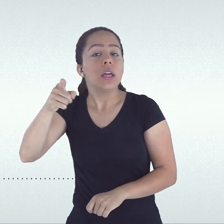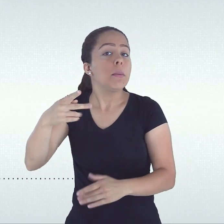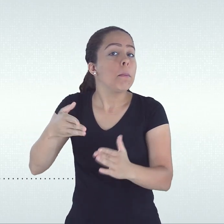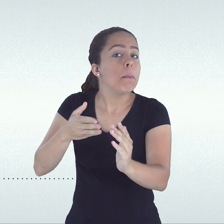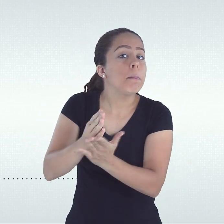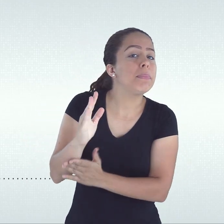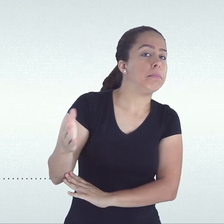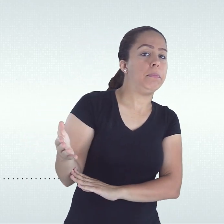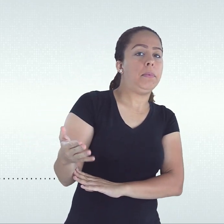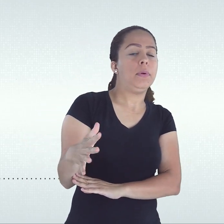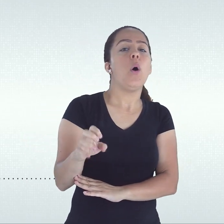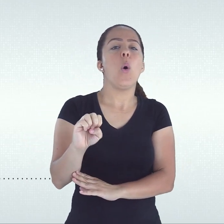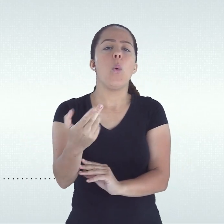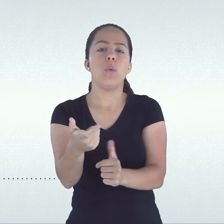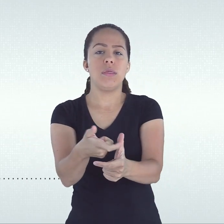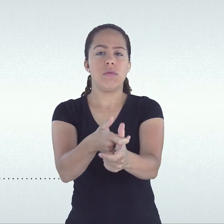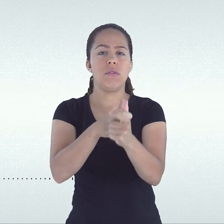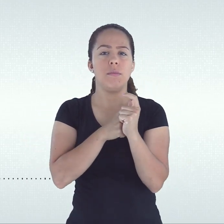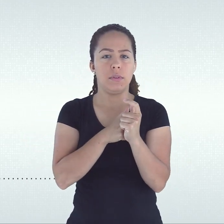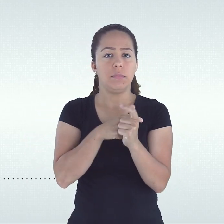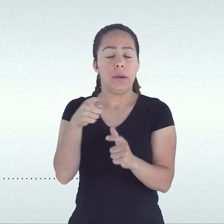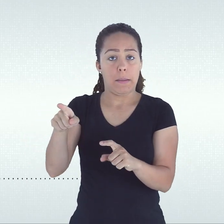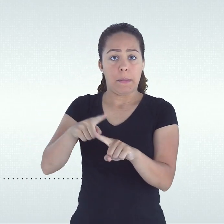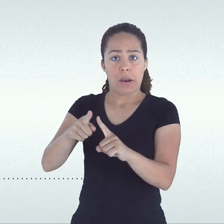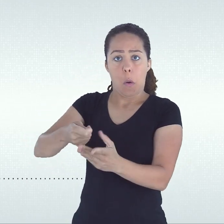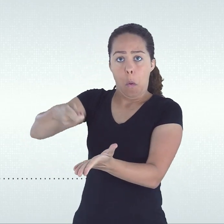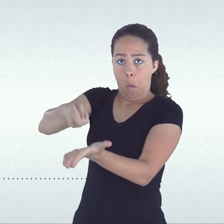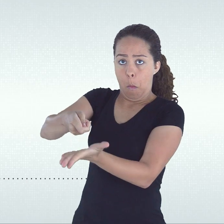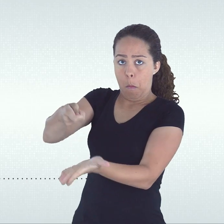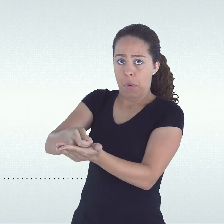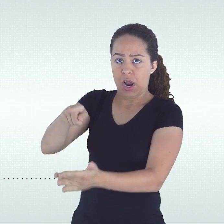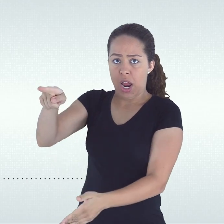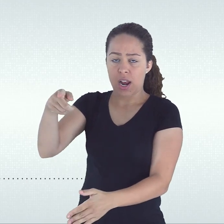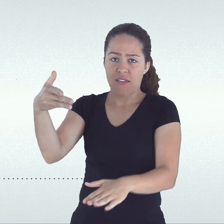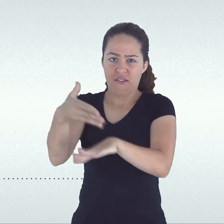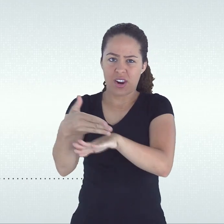sem que se exija obrigatoriedade de frequência.